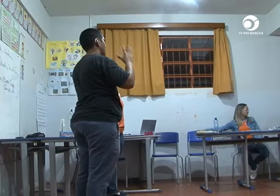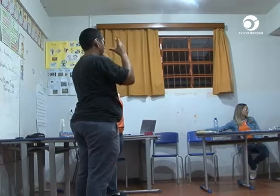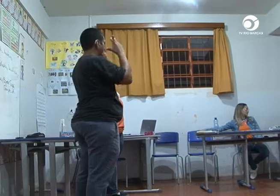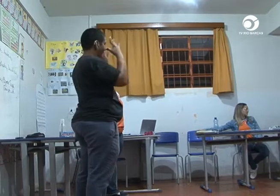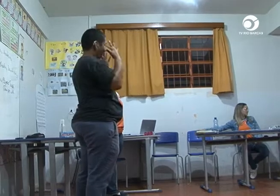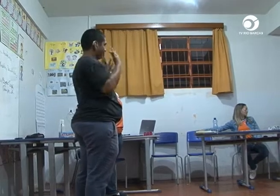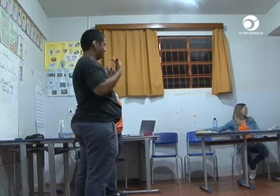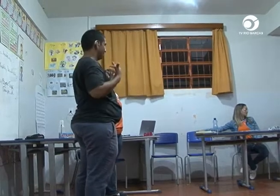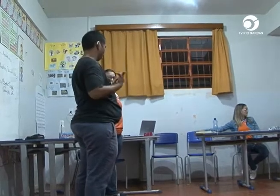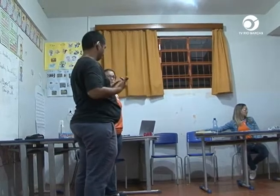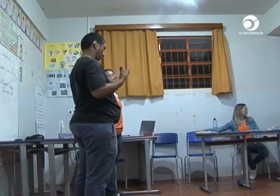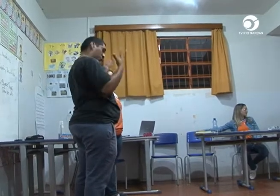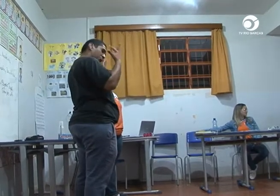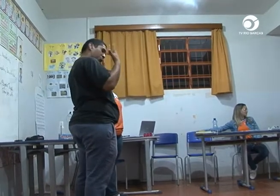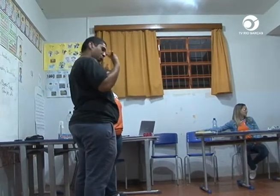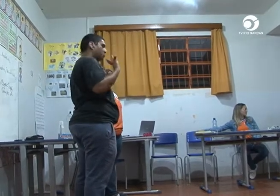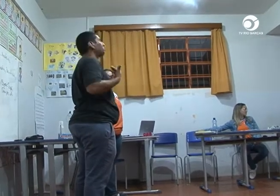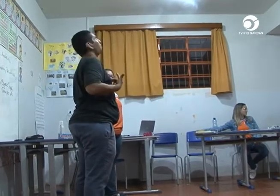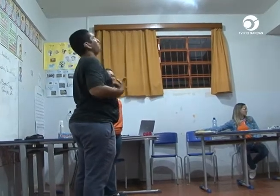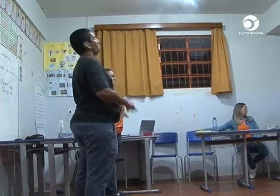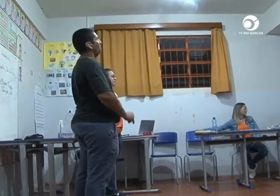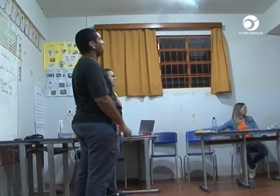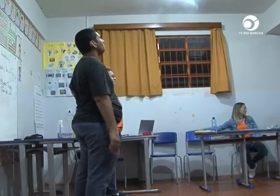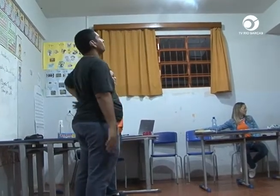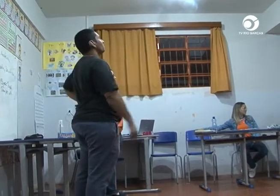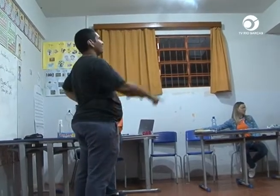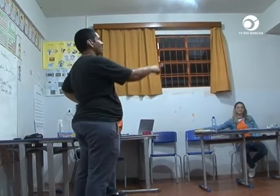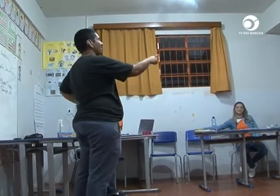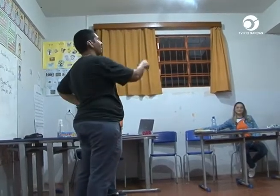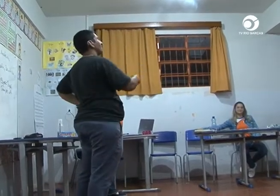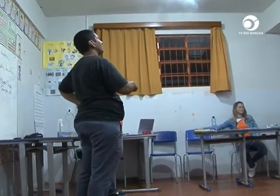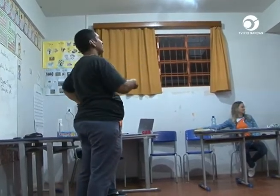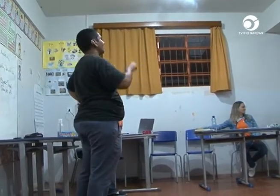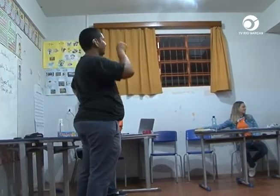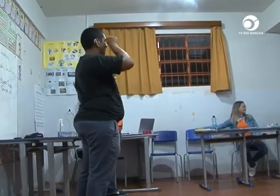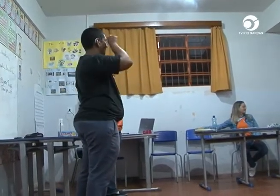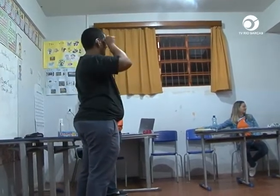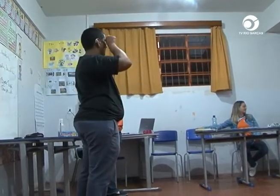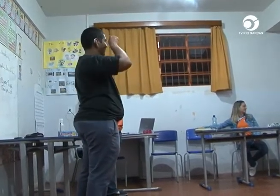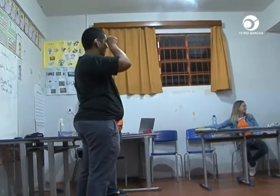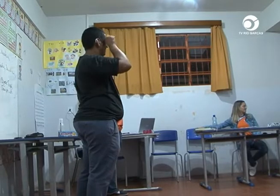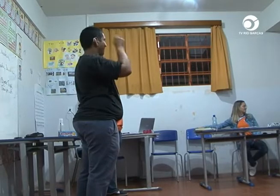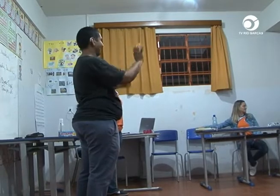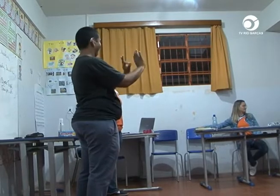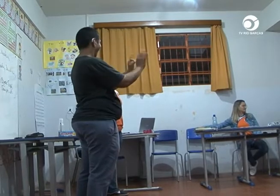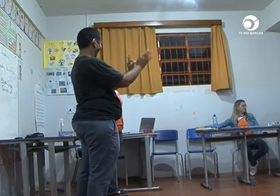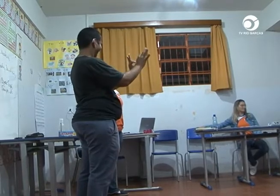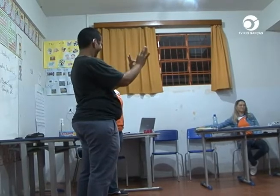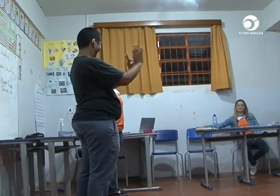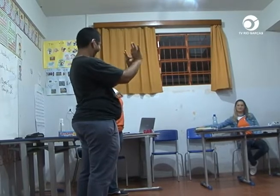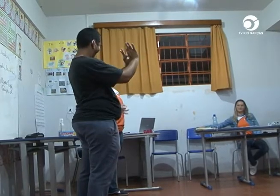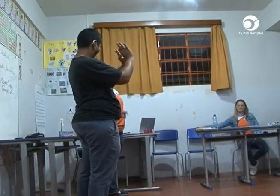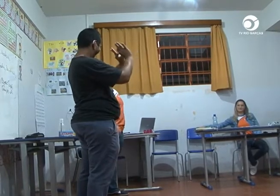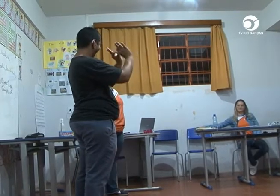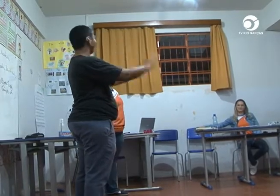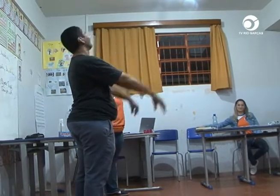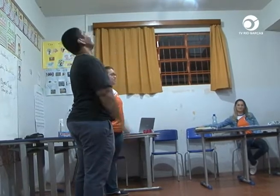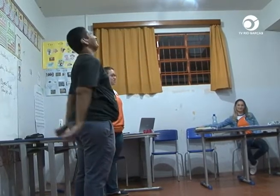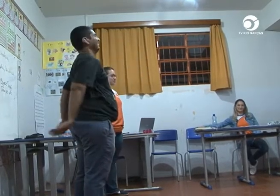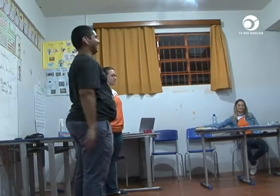A Escola Carlos Couto está sediando neste mês o curso de Língua Brasileira de Sinais, Libra. O curso tem como objetivo capacitar os